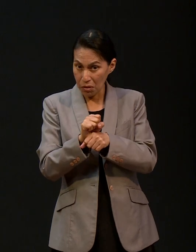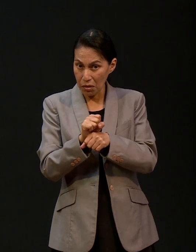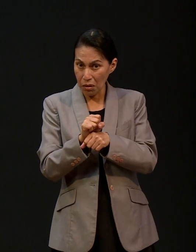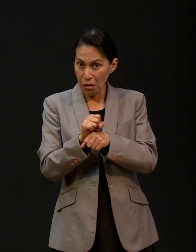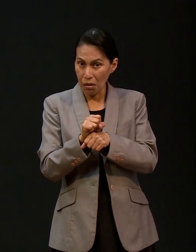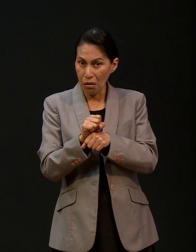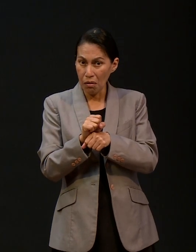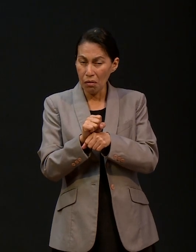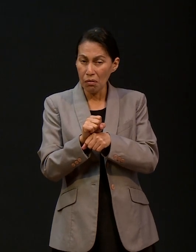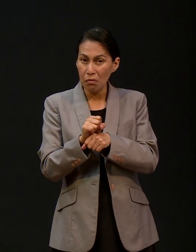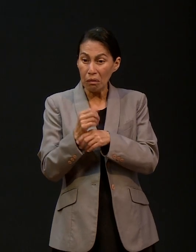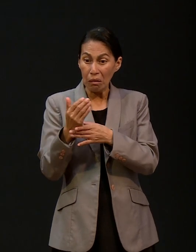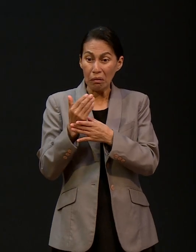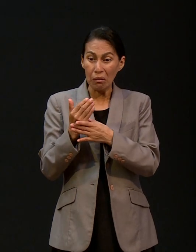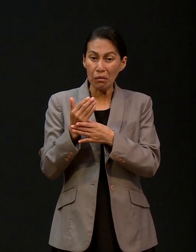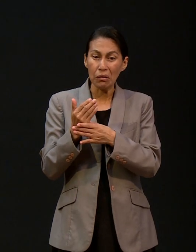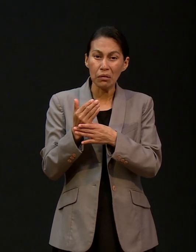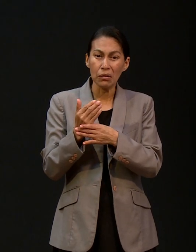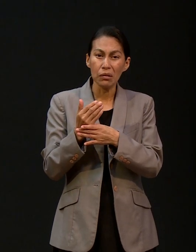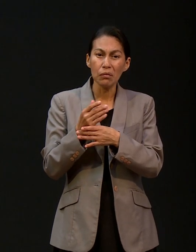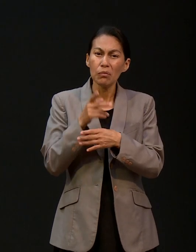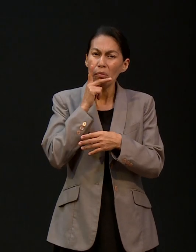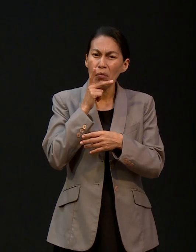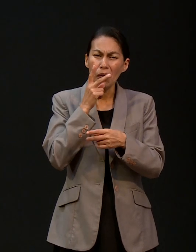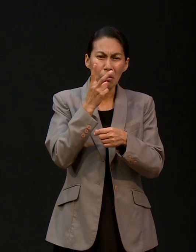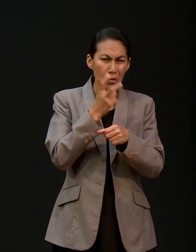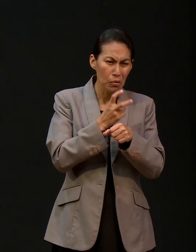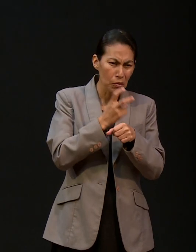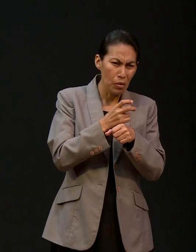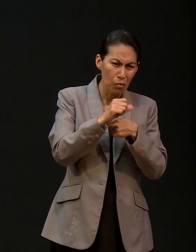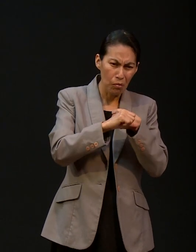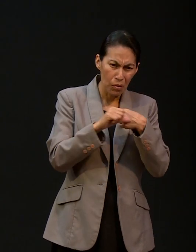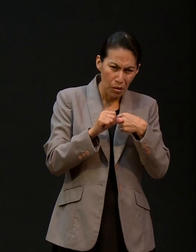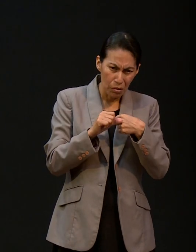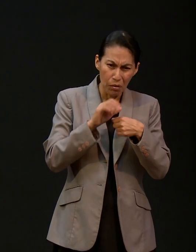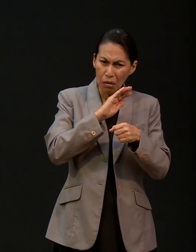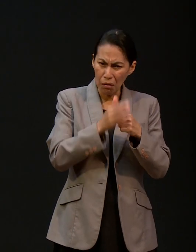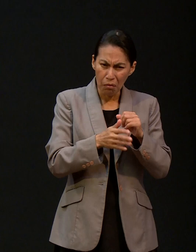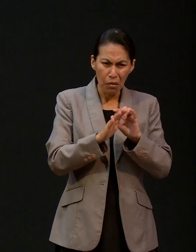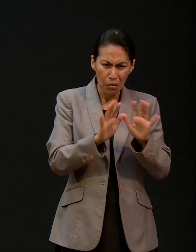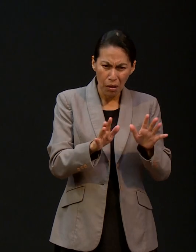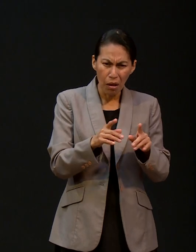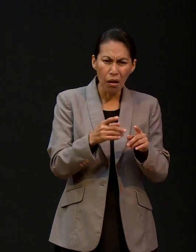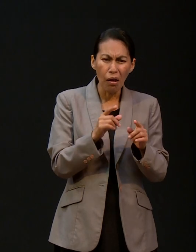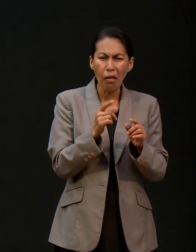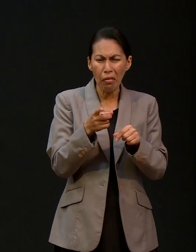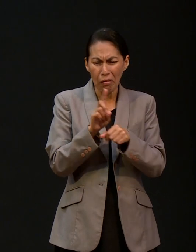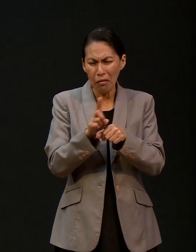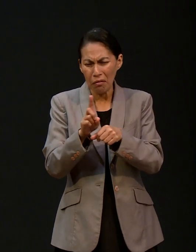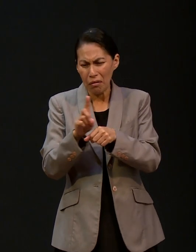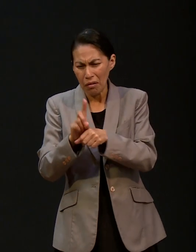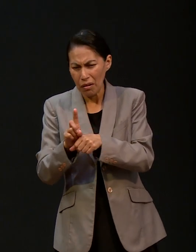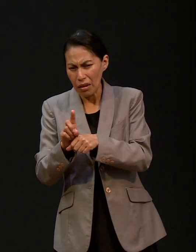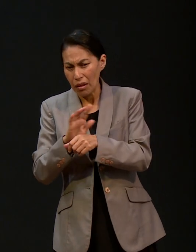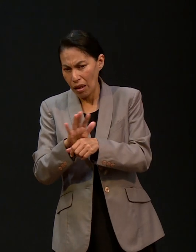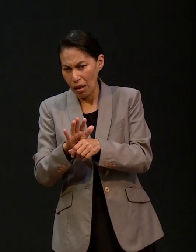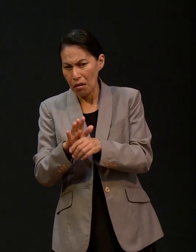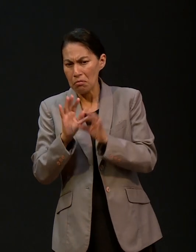de alta porque la situación del COVID estaba muy fuerte. Nos vamos a casa, pero yo ya me sentía